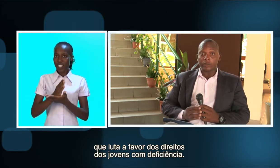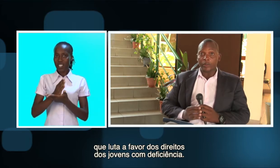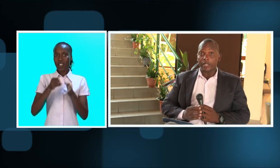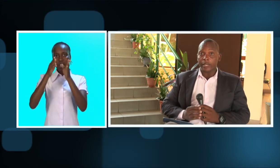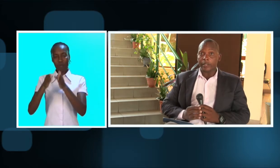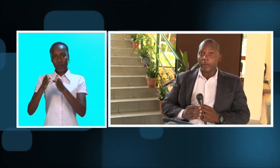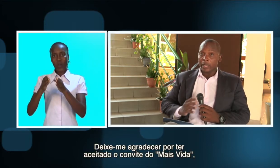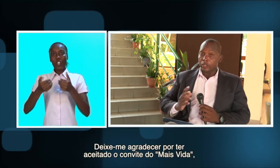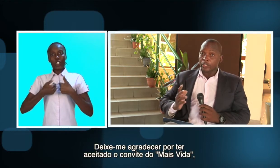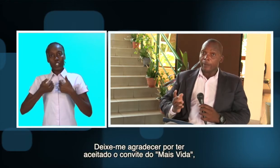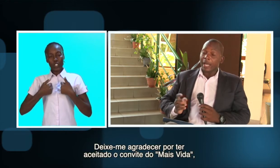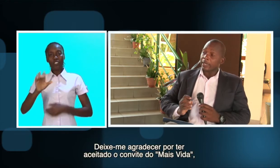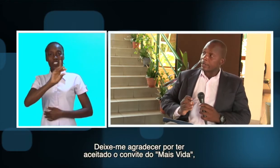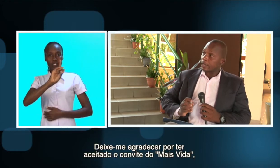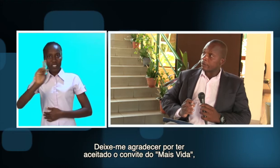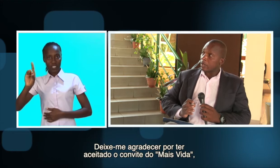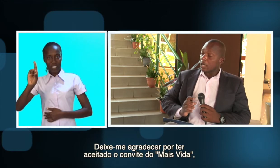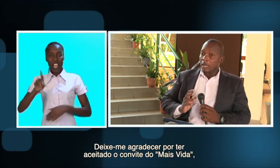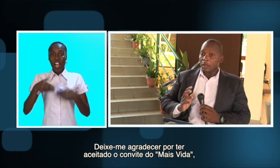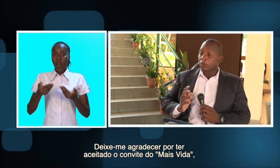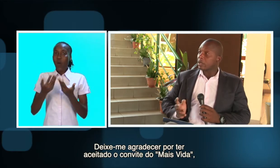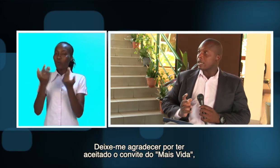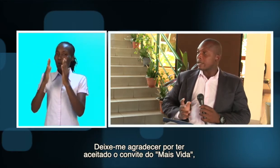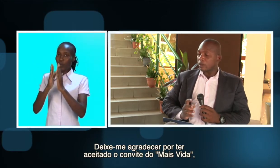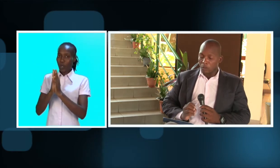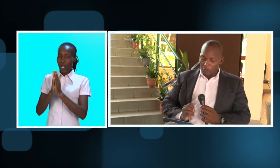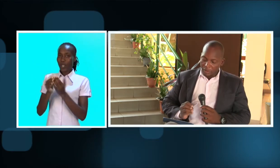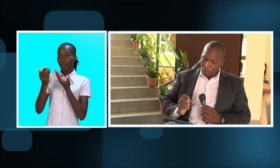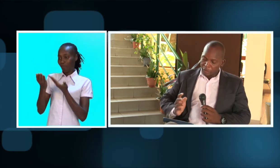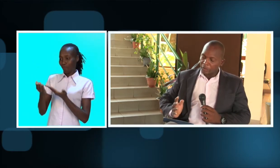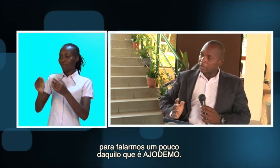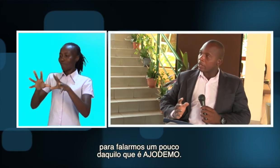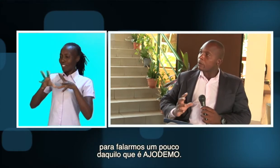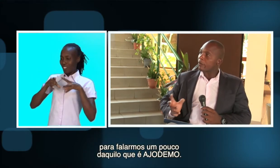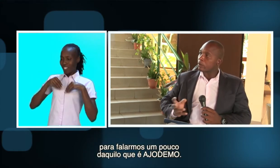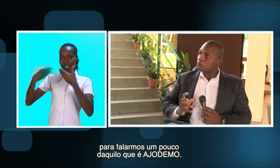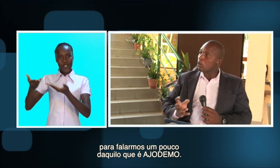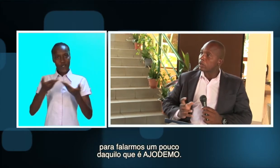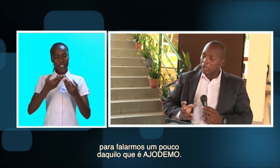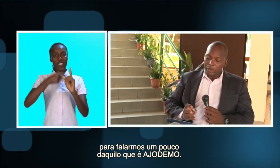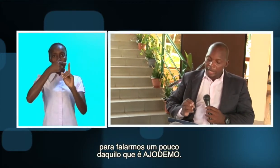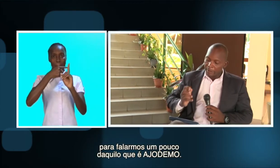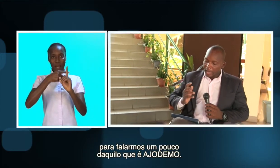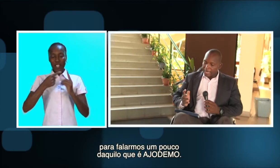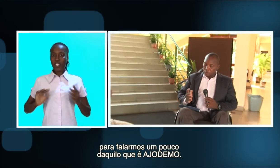deficiência. De já agradecer por ter aceito o convite Mais Vida e para falar um pouco daquilo que é Ajudemo.